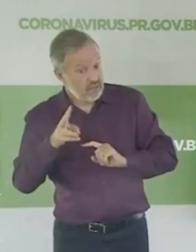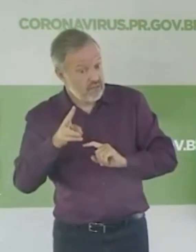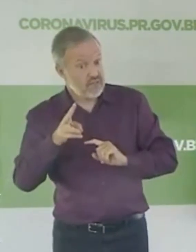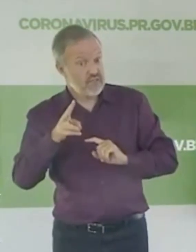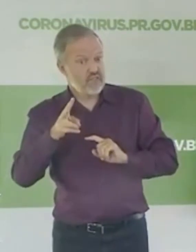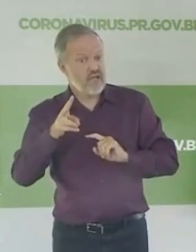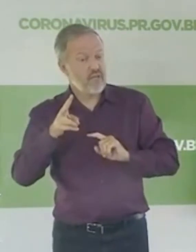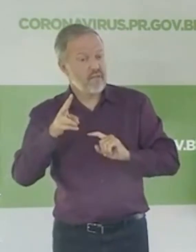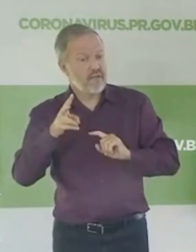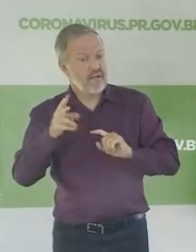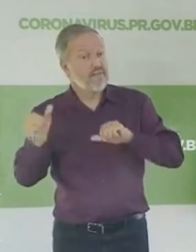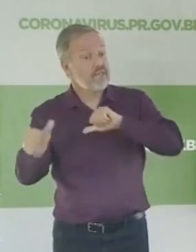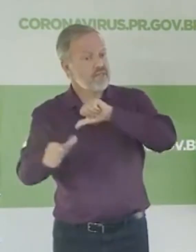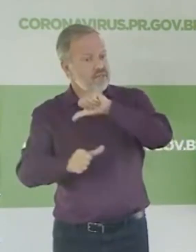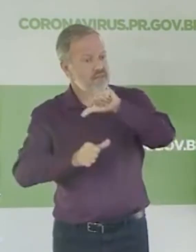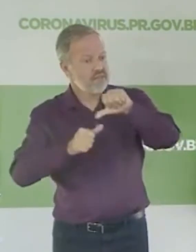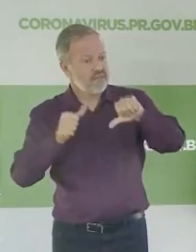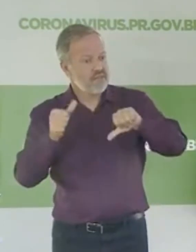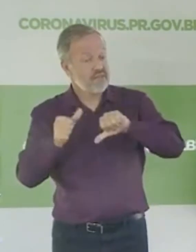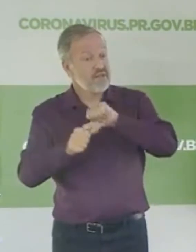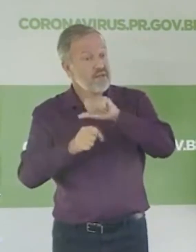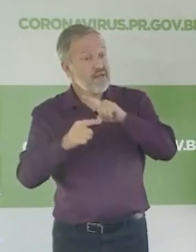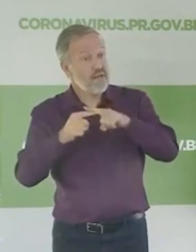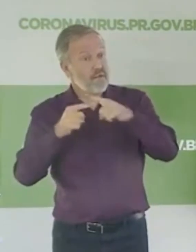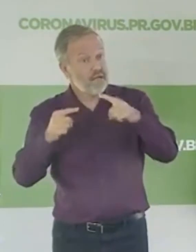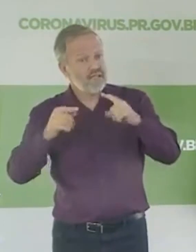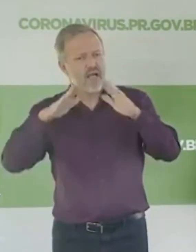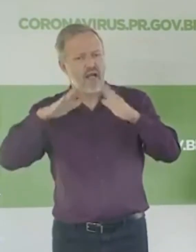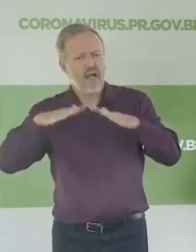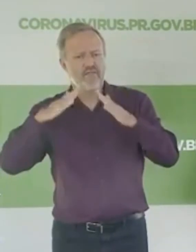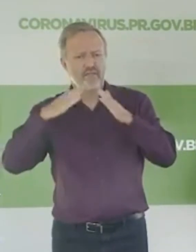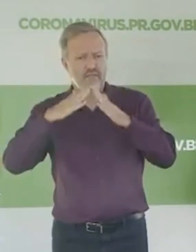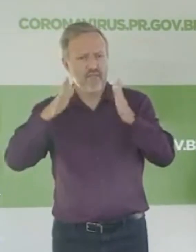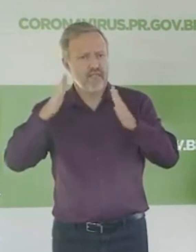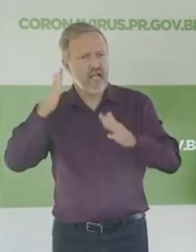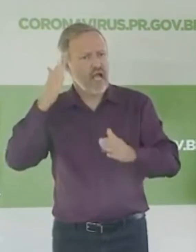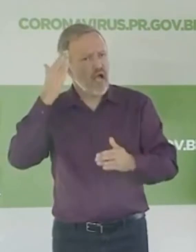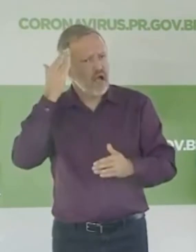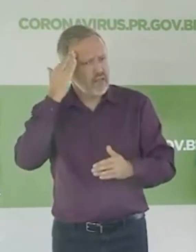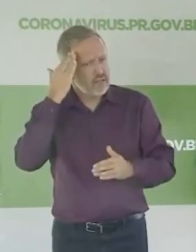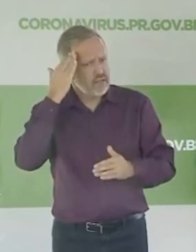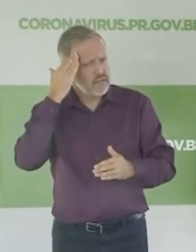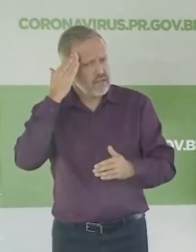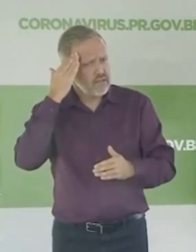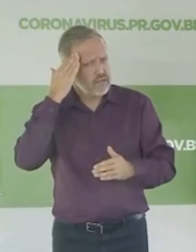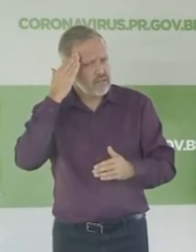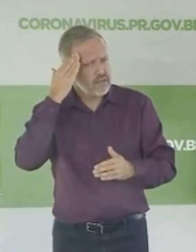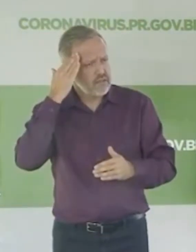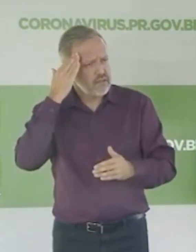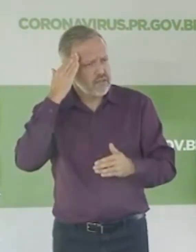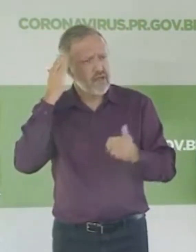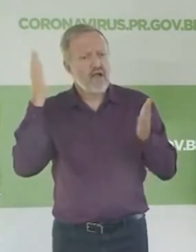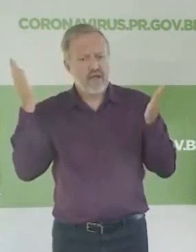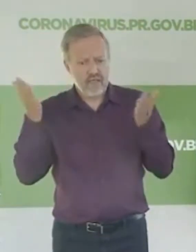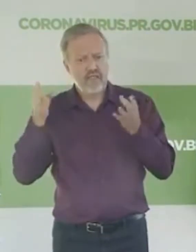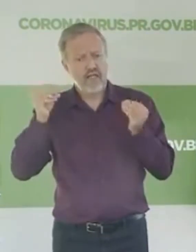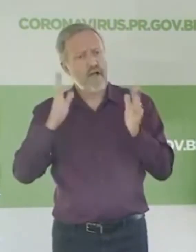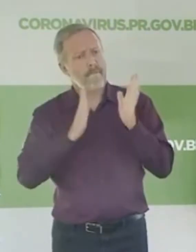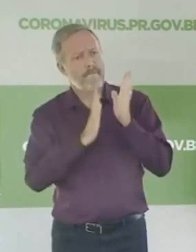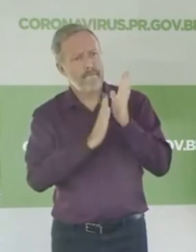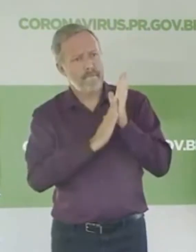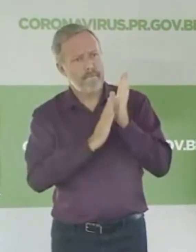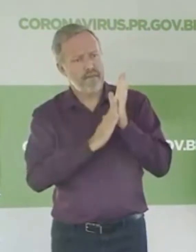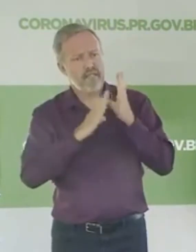abastecimento. Então, a grande questão hoje é realmente você ter a consciência de forma responsável. Acho que é nessa linha, governador. Quero parabenizar e estamos